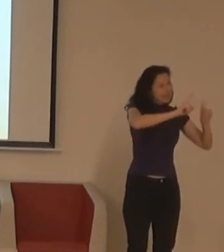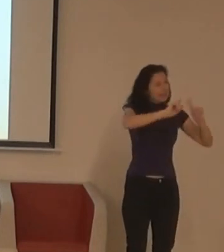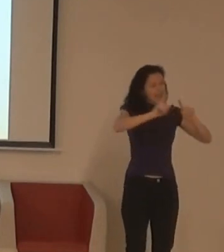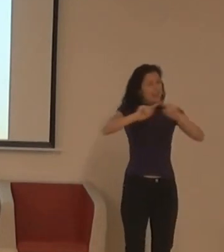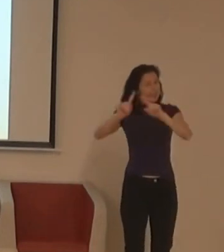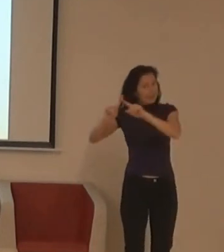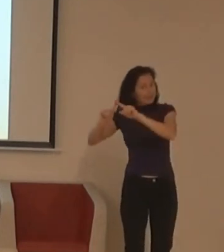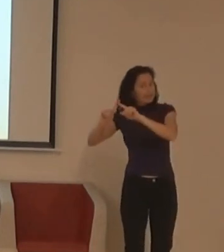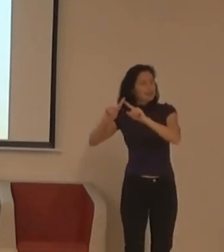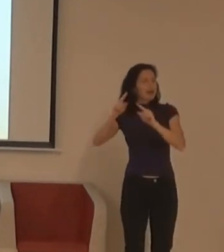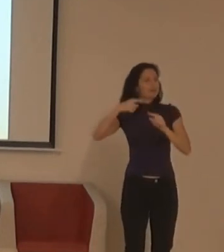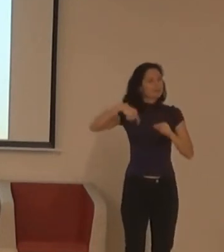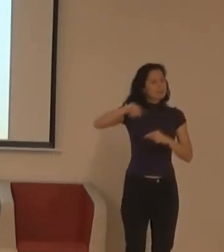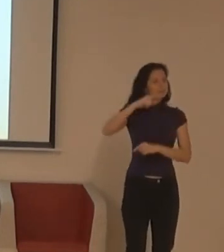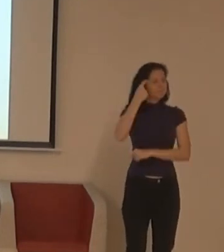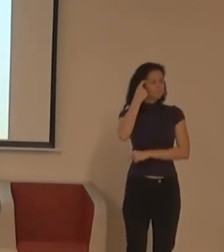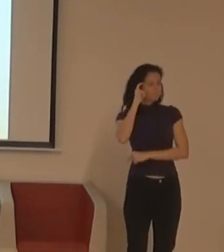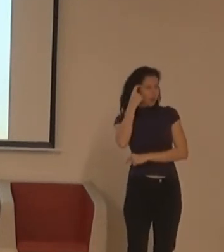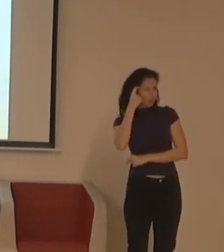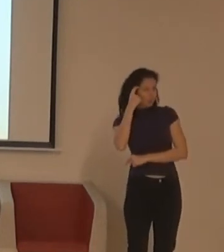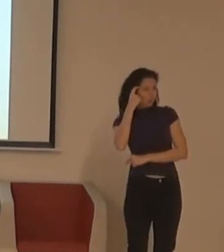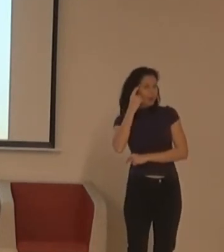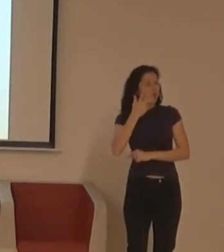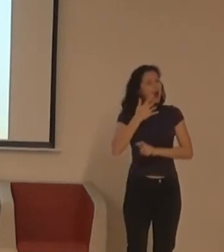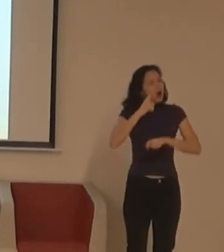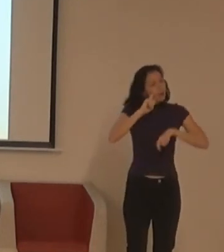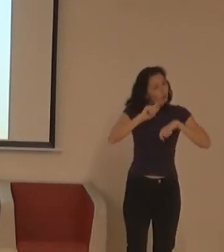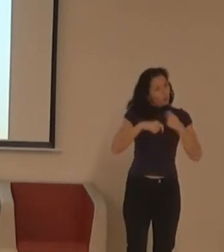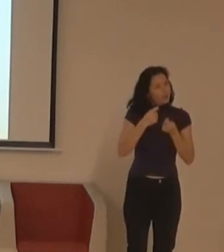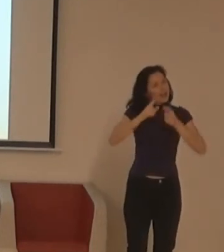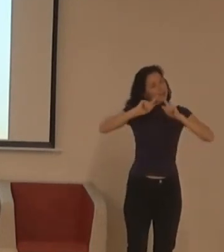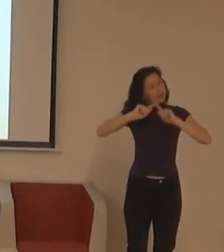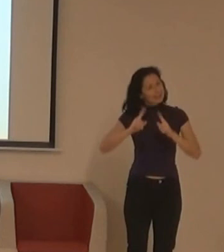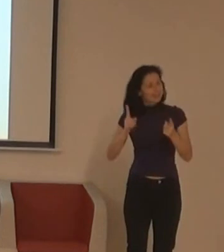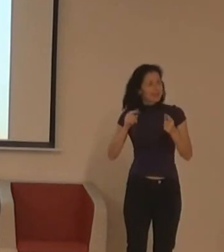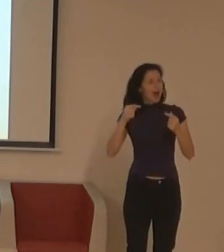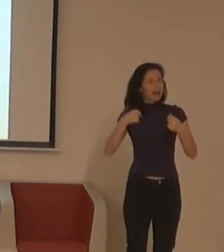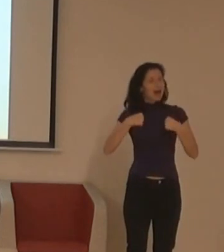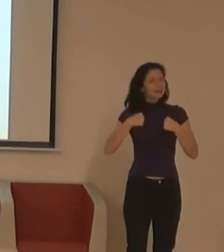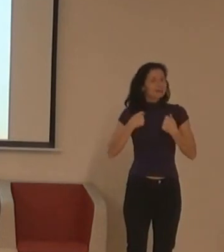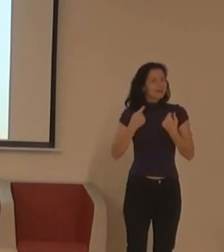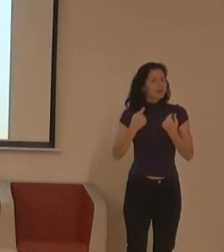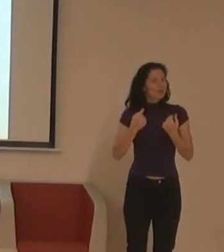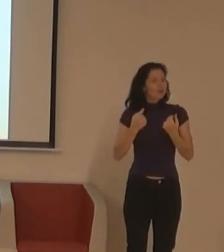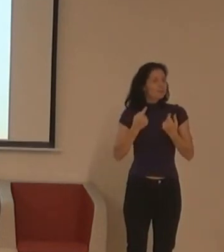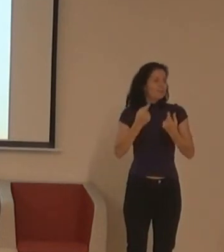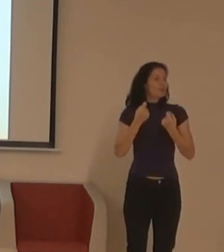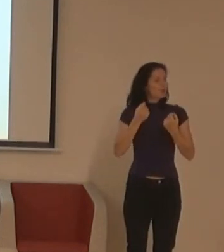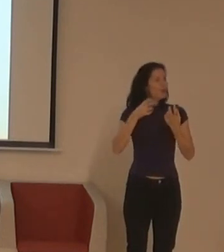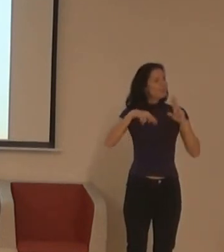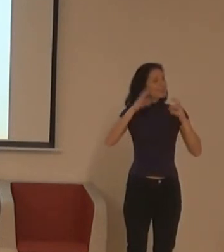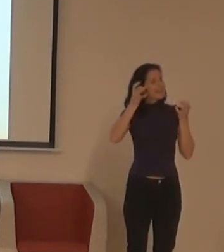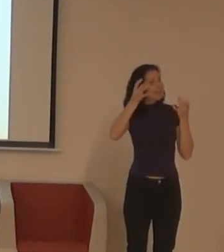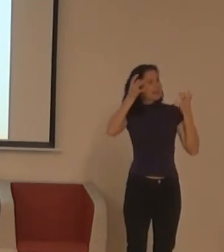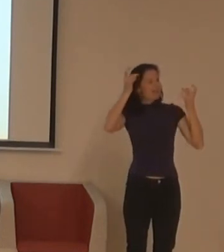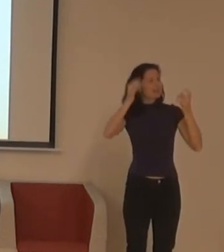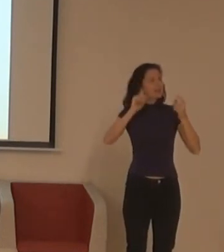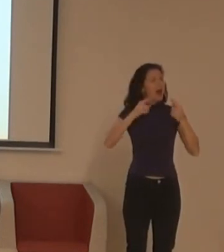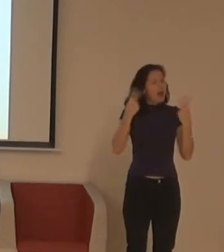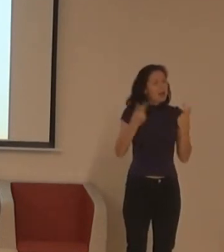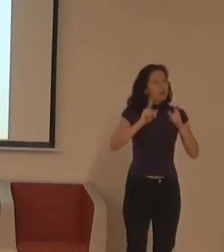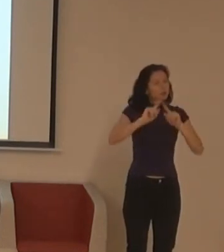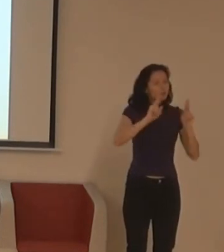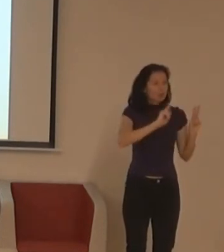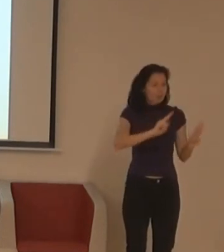přístupně, tak to neděláme pro někoho. Pro toho člověka chudáka, který byl tak hustý, že vstala ráno zkovstila dokonce pracuje. Slyšeli jste to?